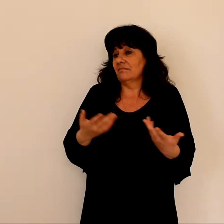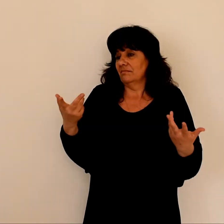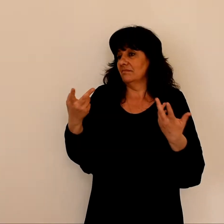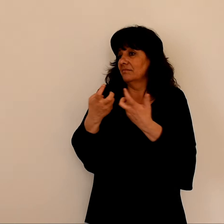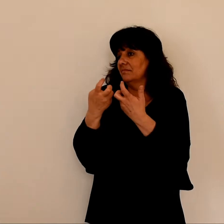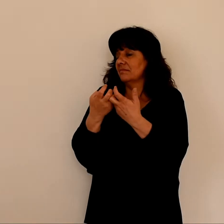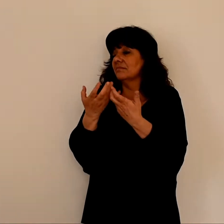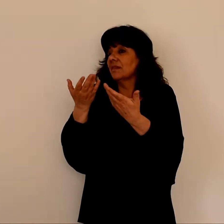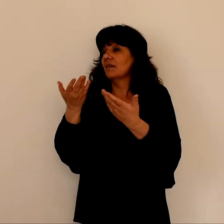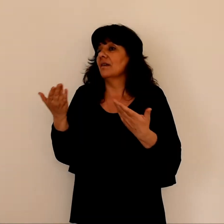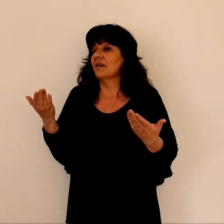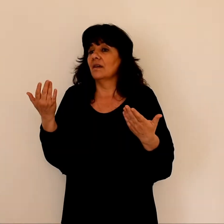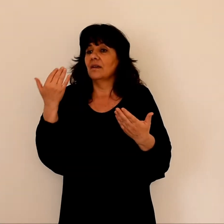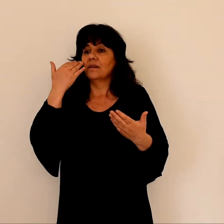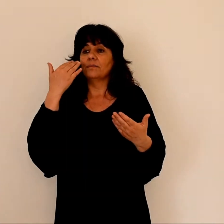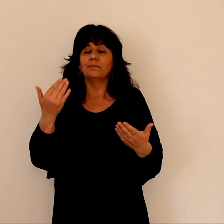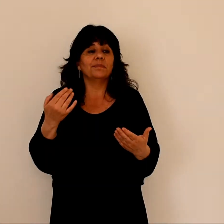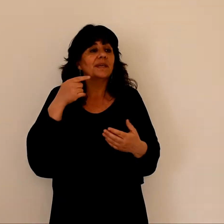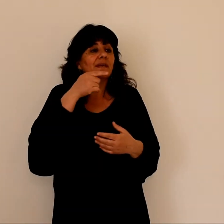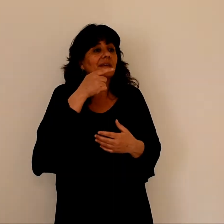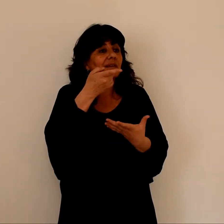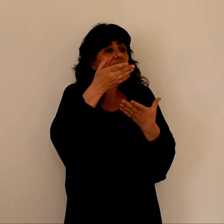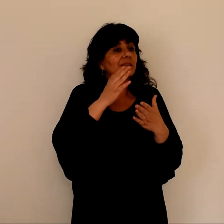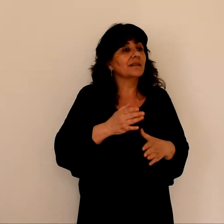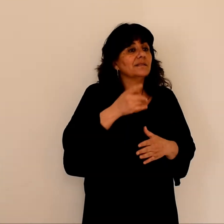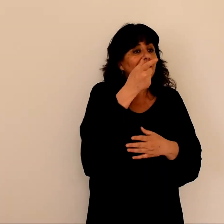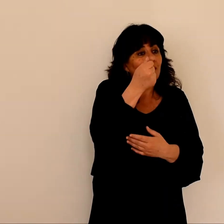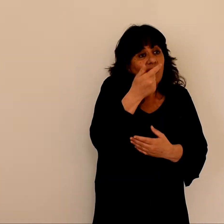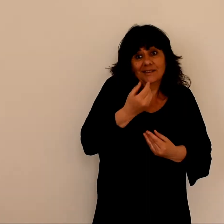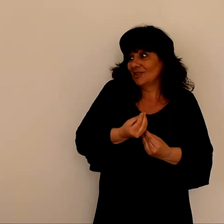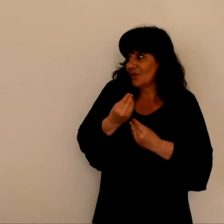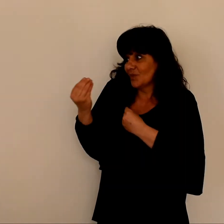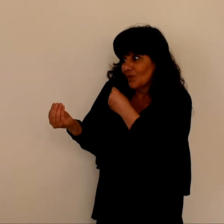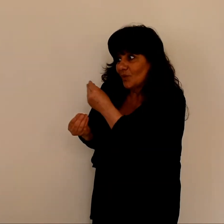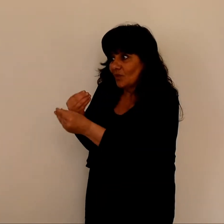Ainsi, quand tu fais l'aumône ne fais pas sonner la trompette devant toi